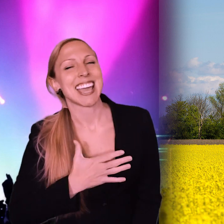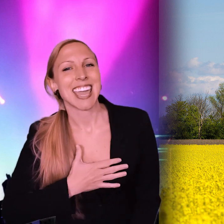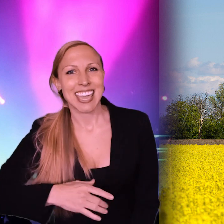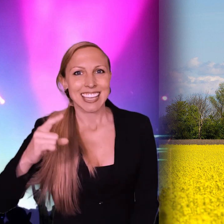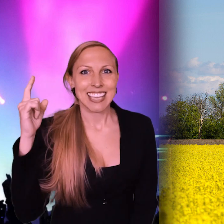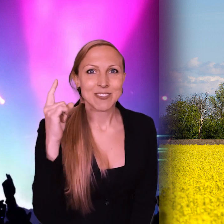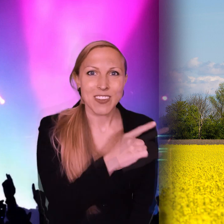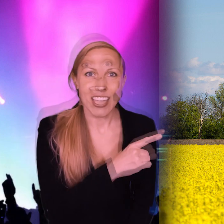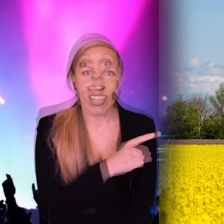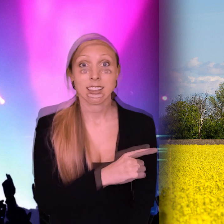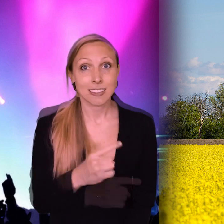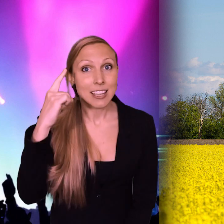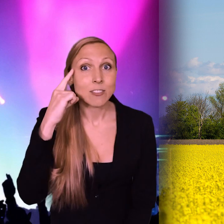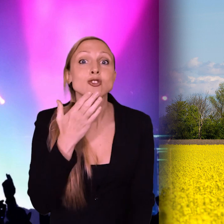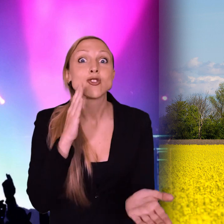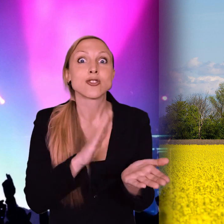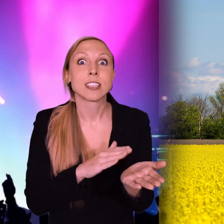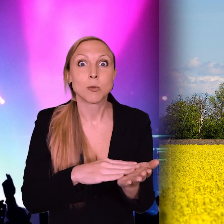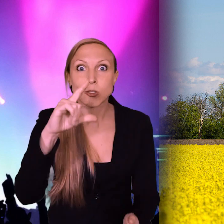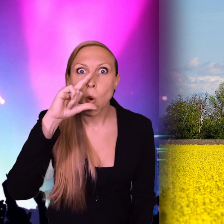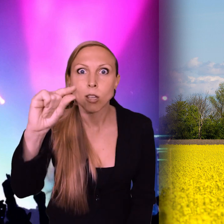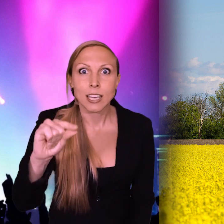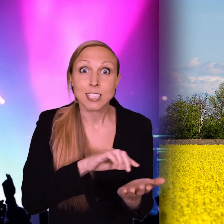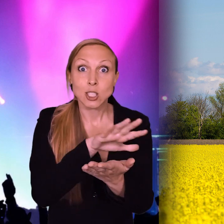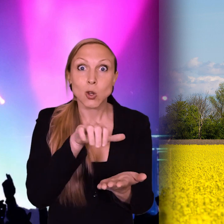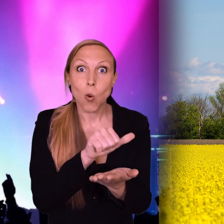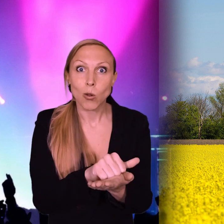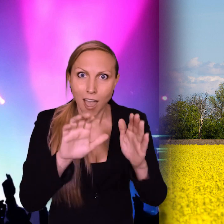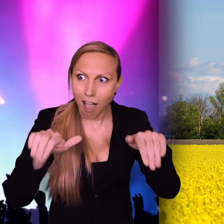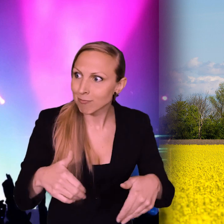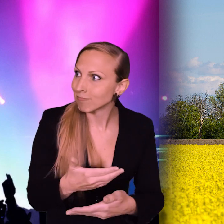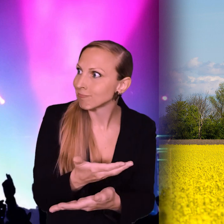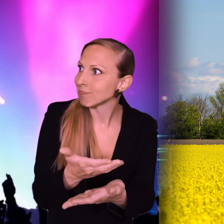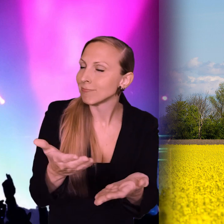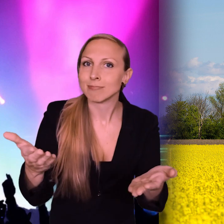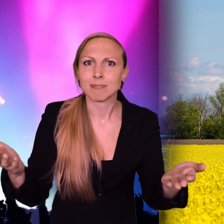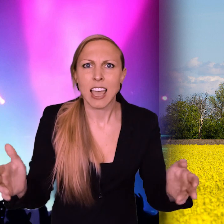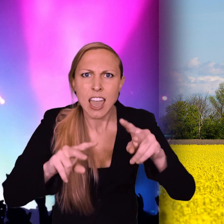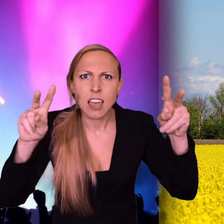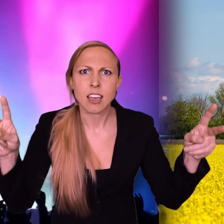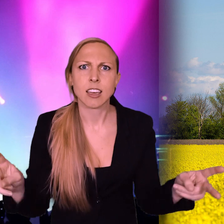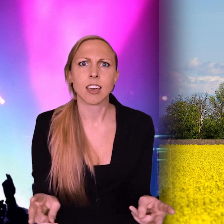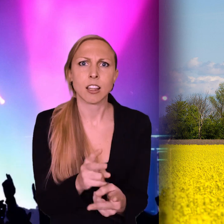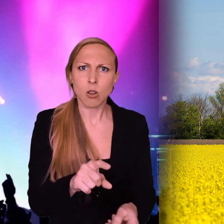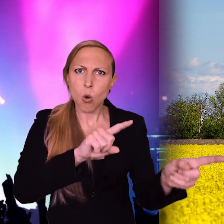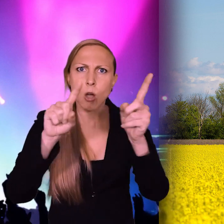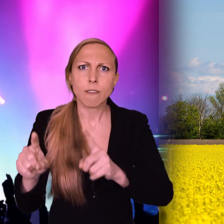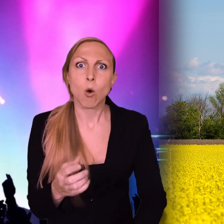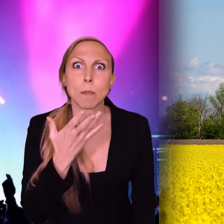eget fel Tänk som nytta som storken från Skåne har gjort Men det hindrar ju inte att folk